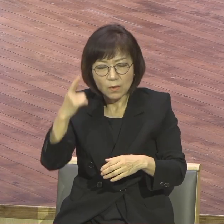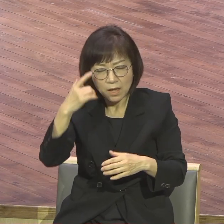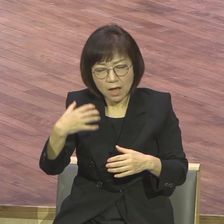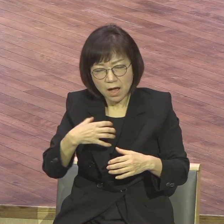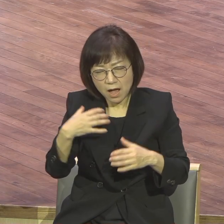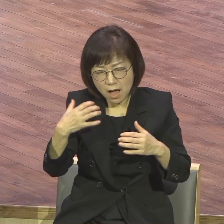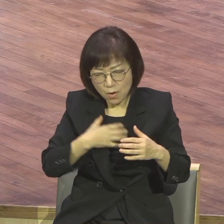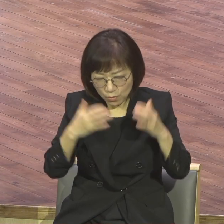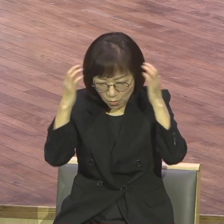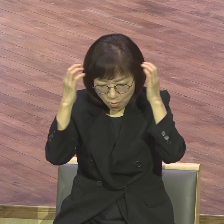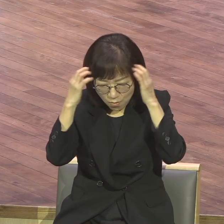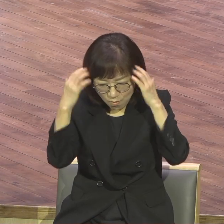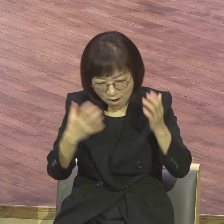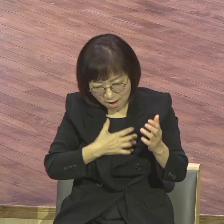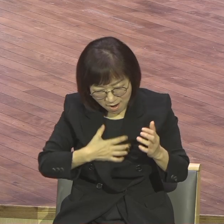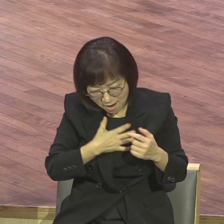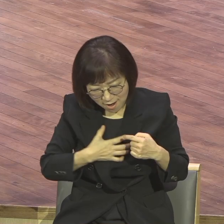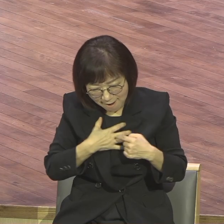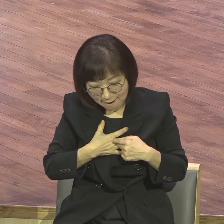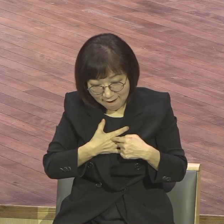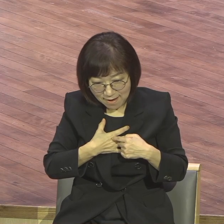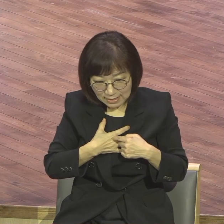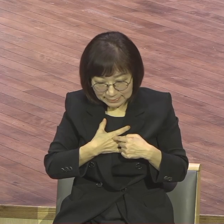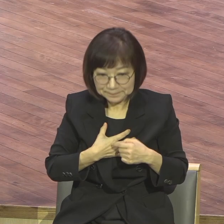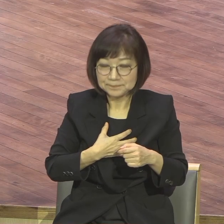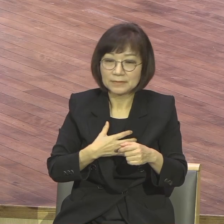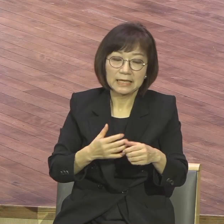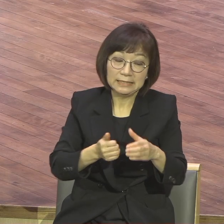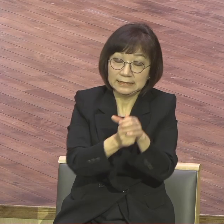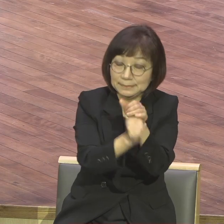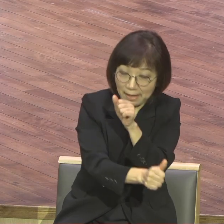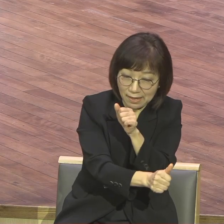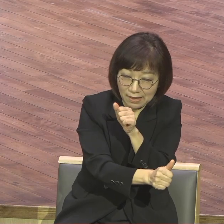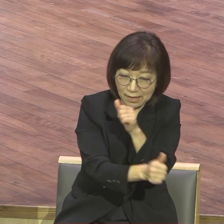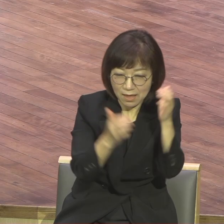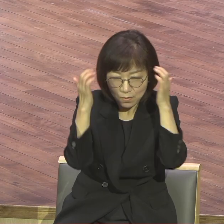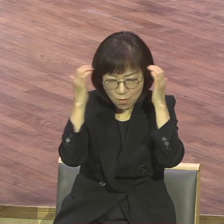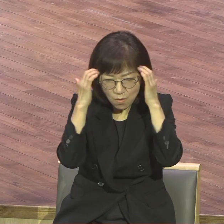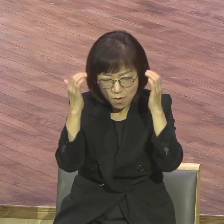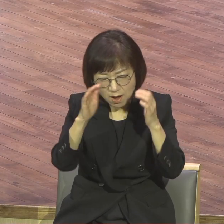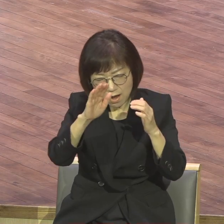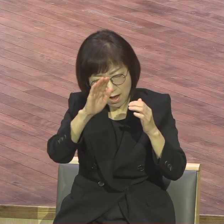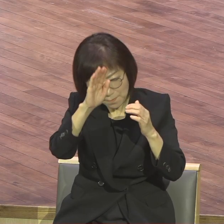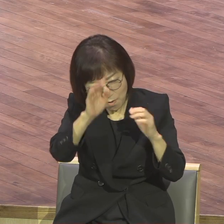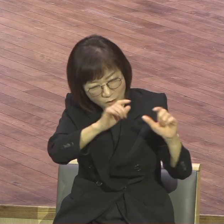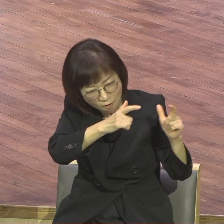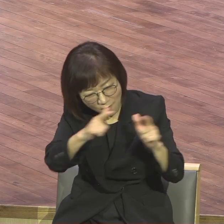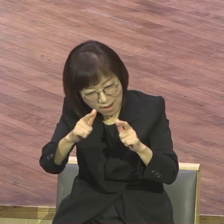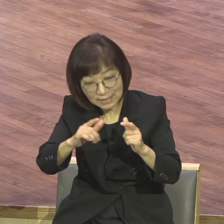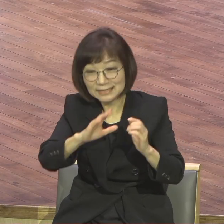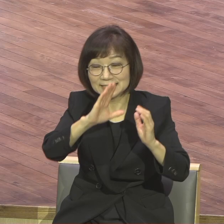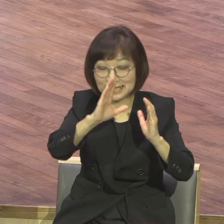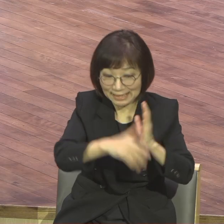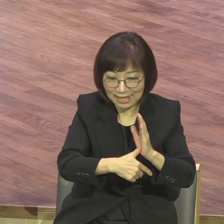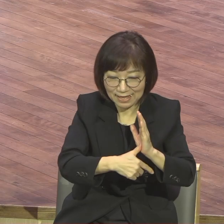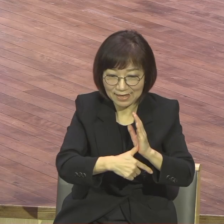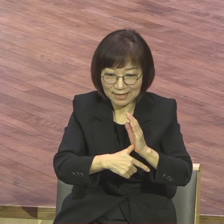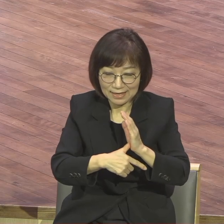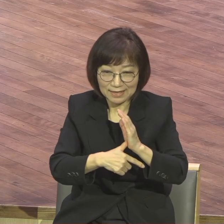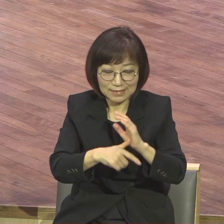아픔 속에서 실패 속에서 고통 속에서 이 부활의 신앙을 가진 자는